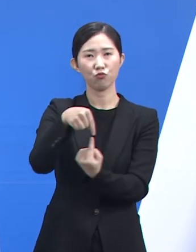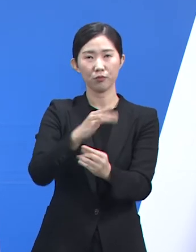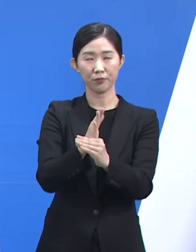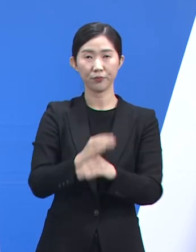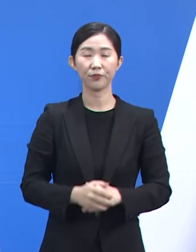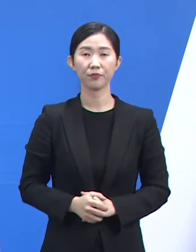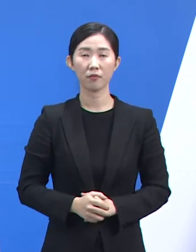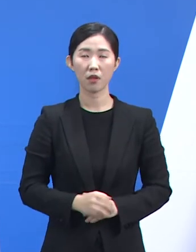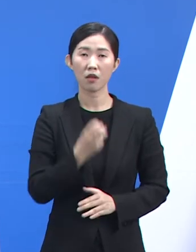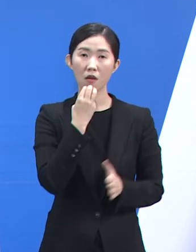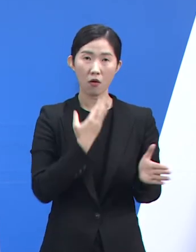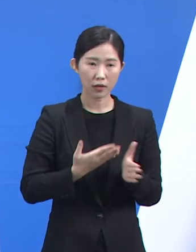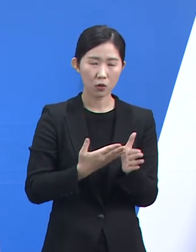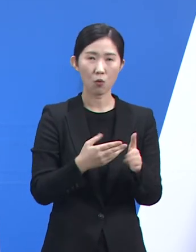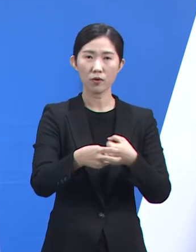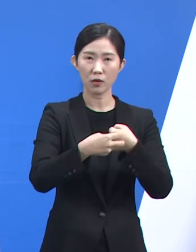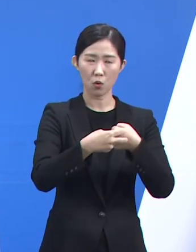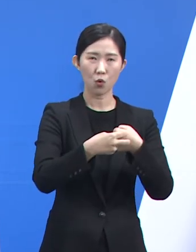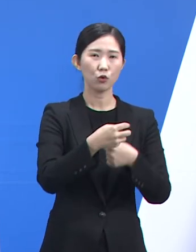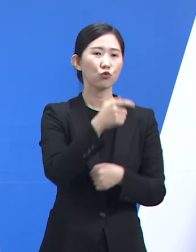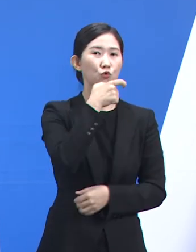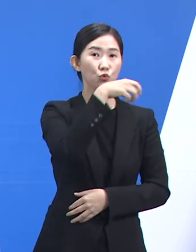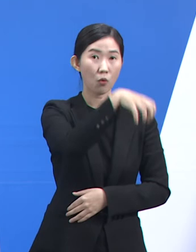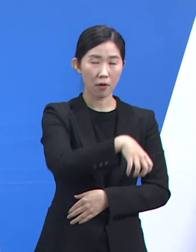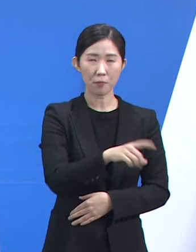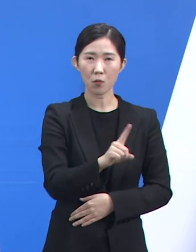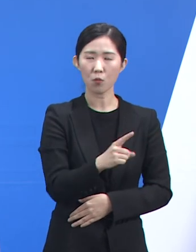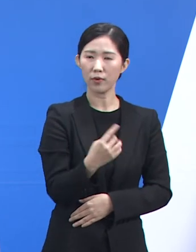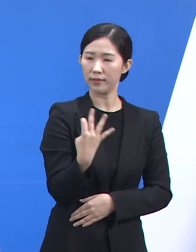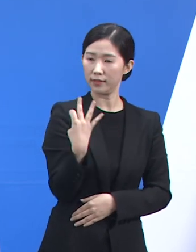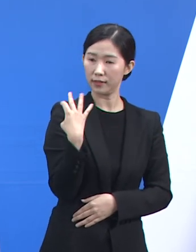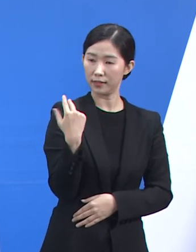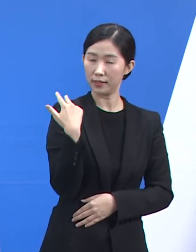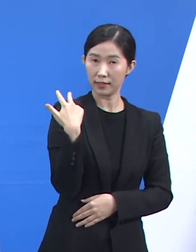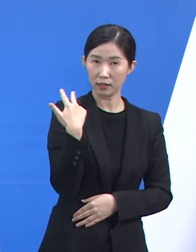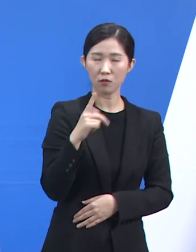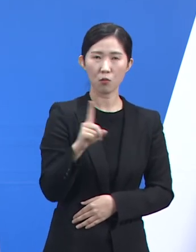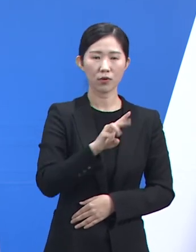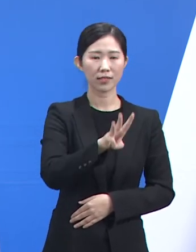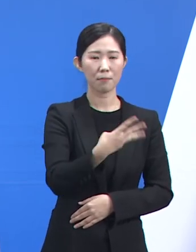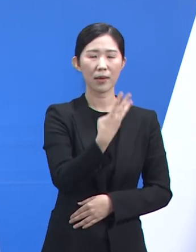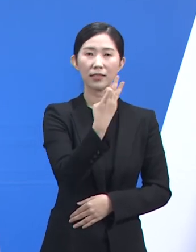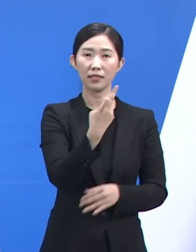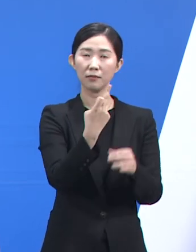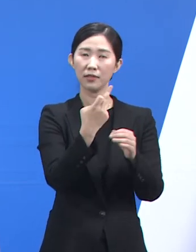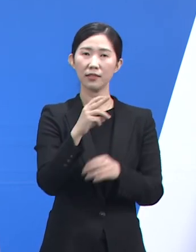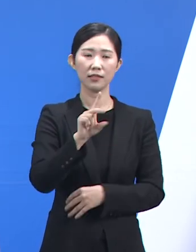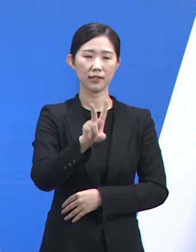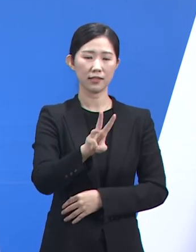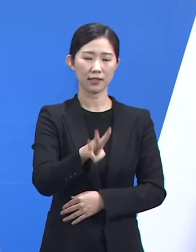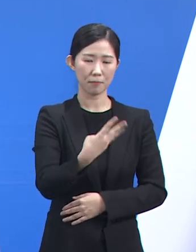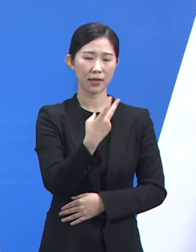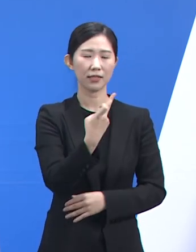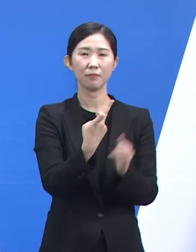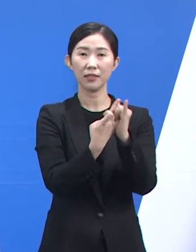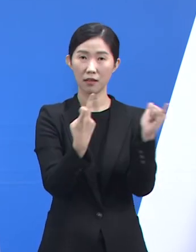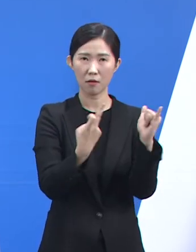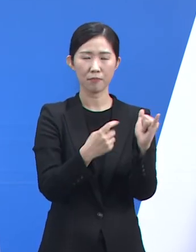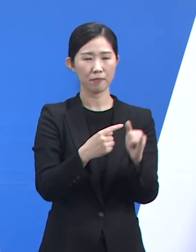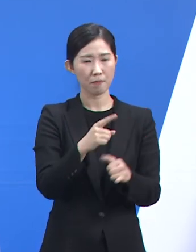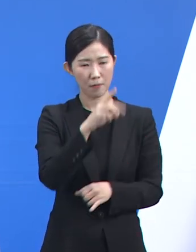특히 경기도 의료원 수원병원은 지난 한 주간 312명의 코로나19 경적응급환자를 치료하는 등